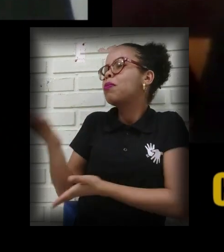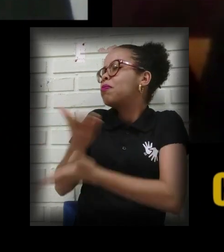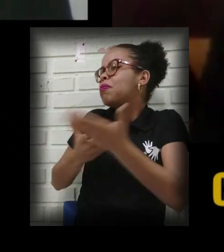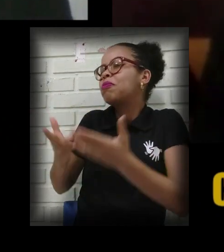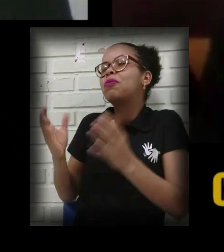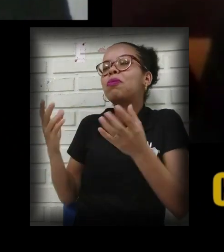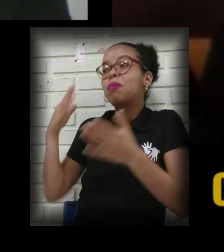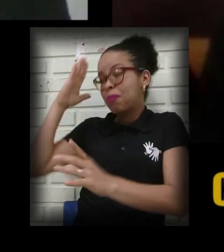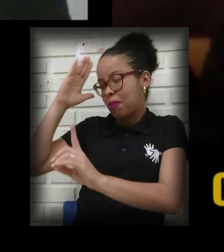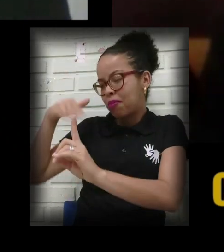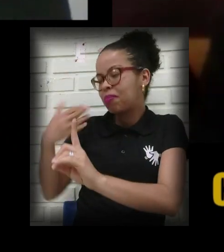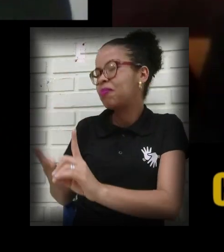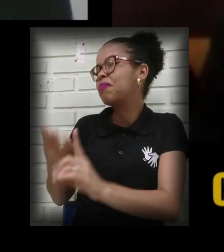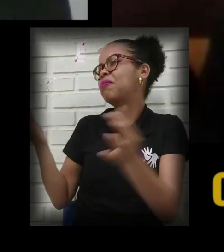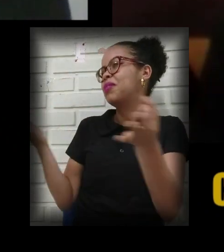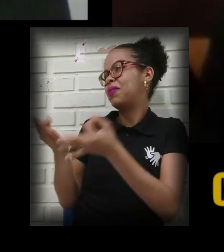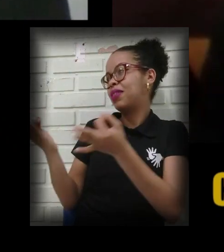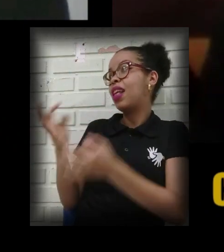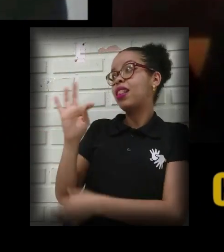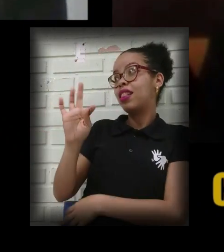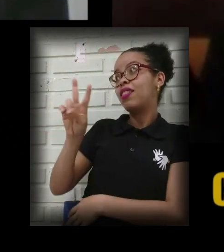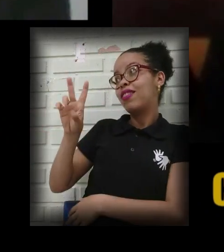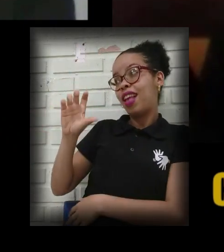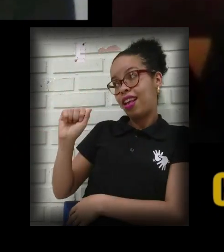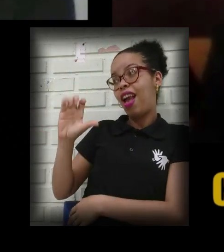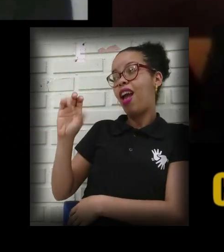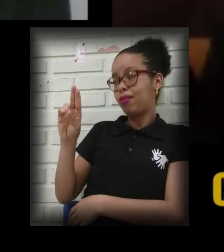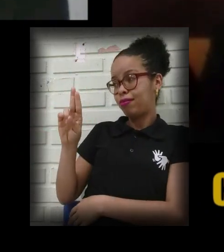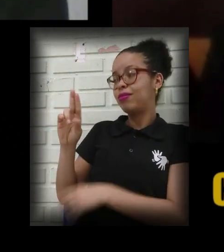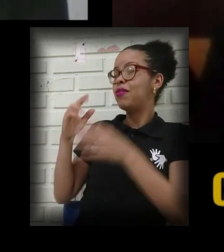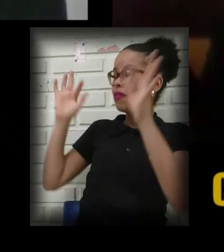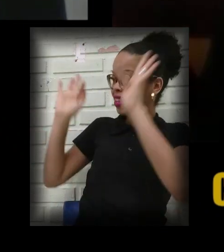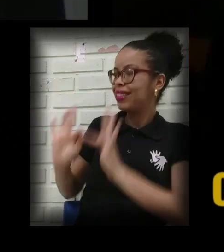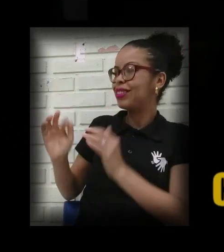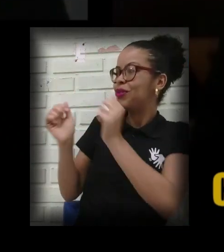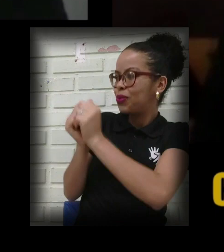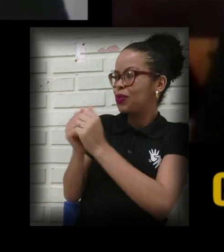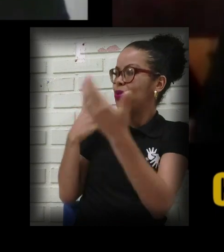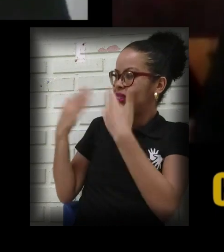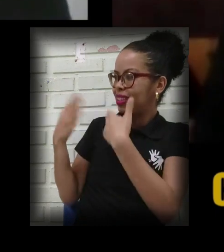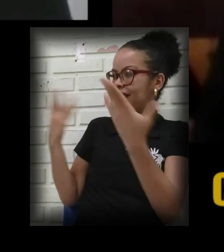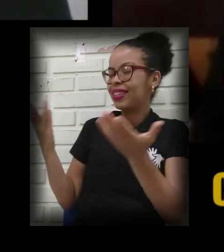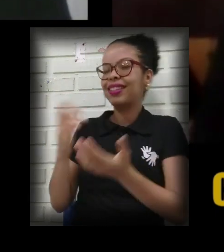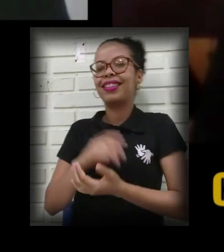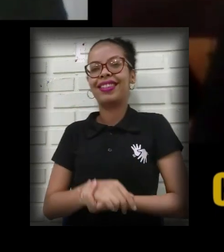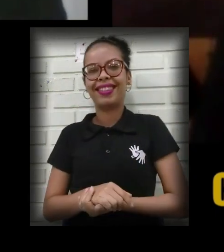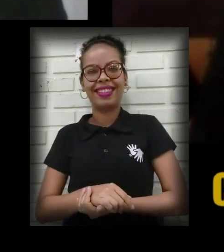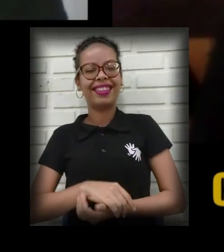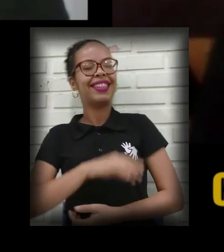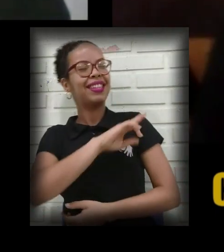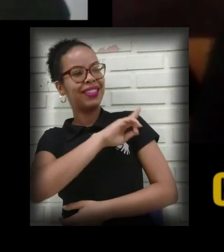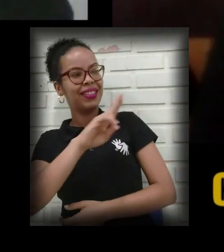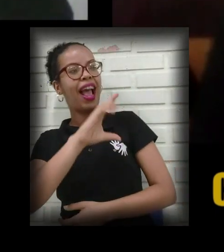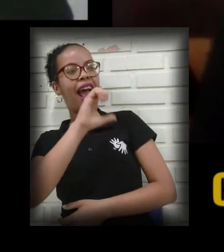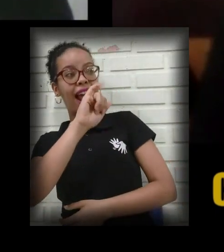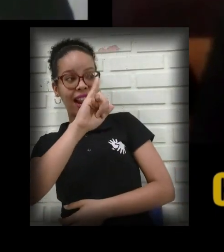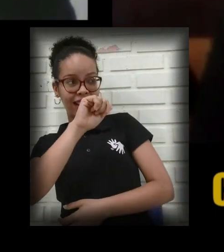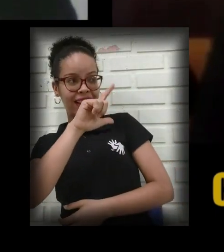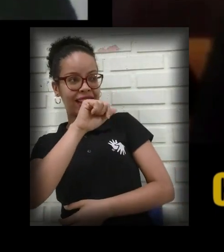honrosa. TV Cacau, muito feliz em poder bater esse papo produtivo contigo. Carlyana, tudo bom? Tudo bem.